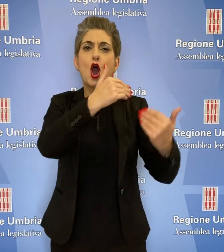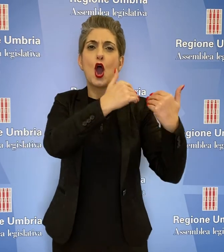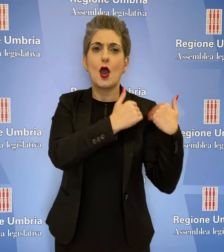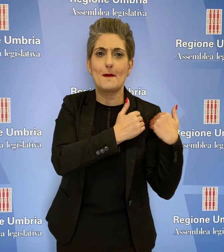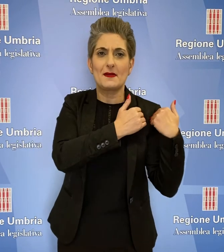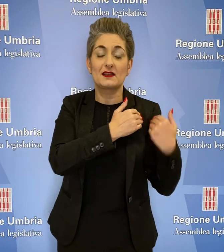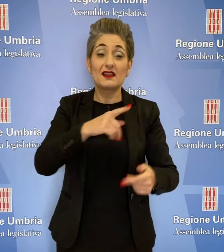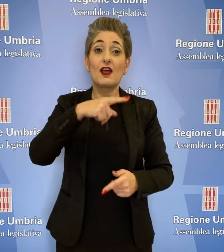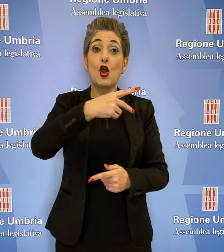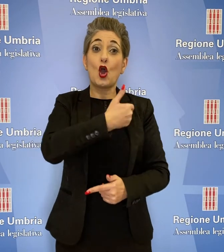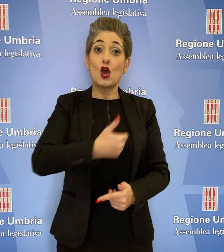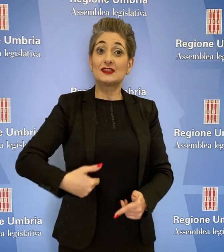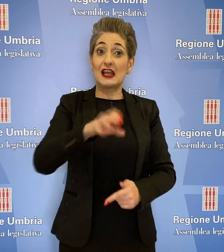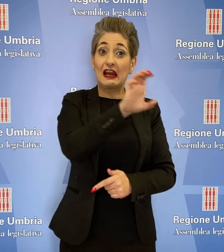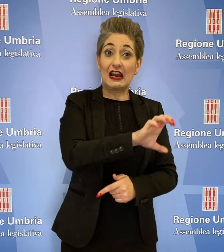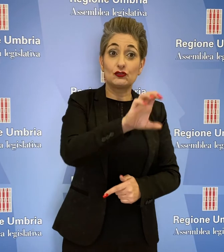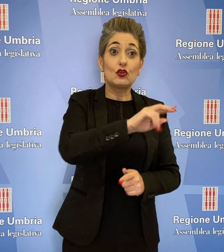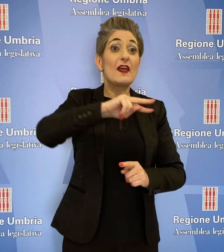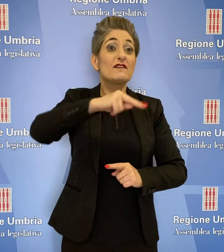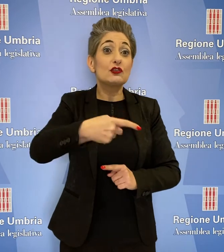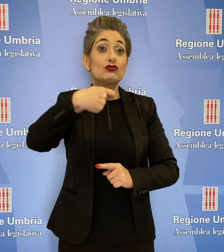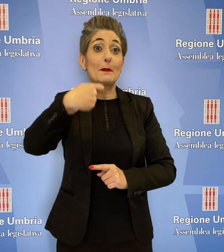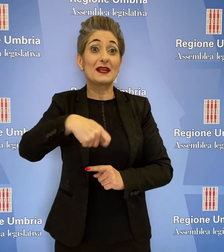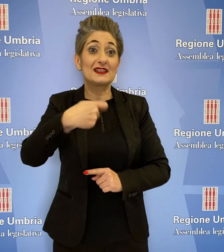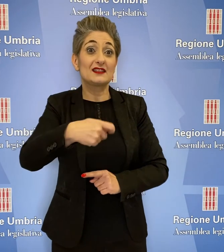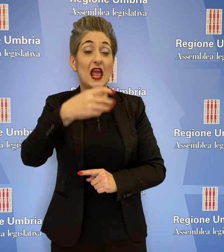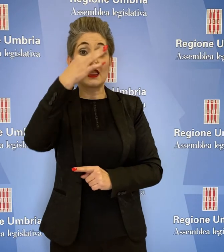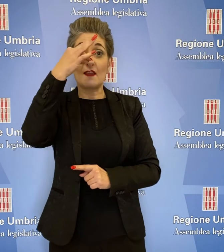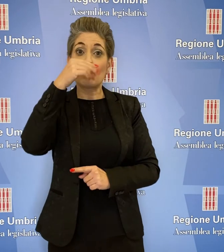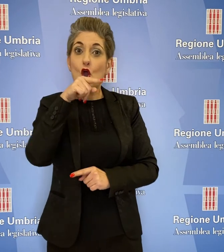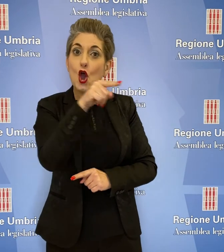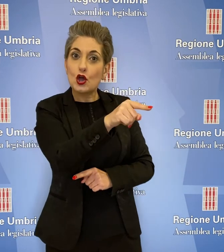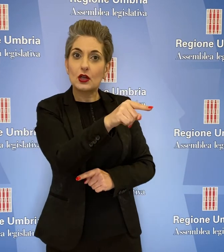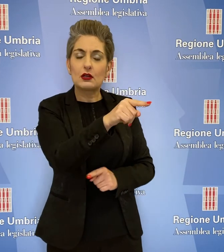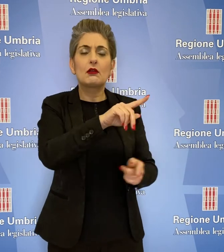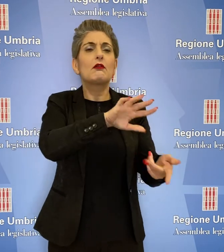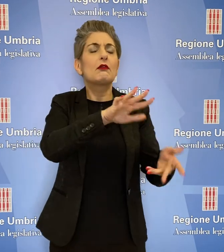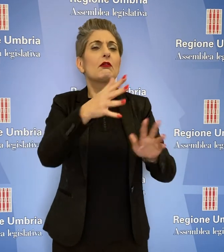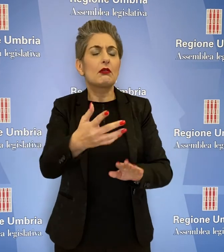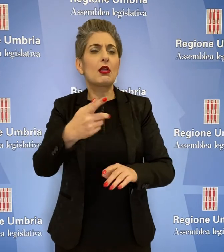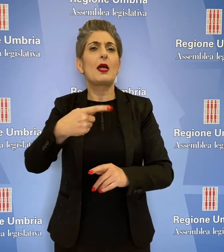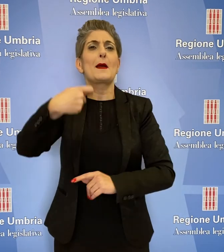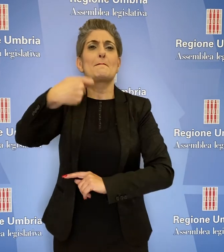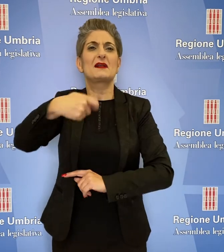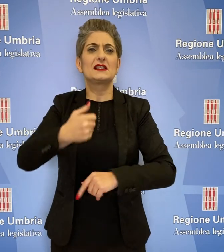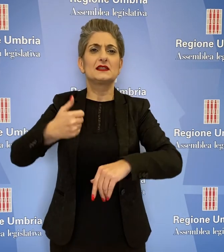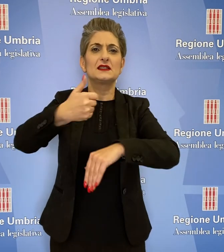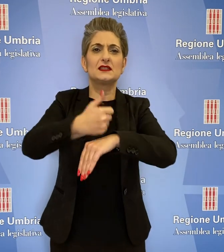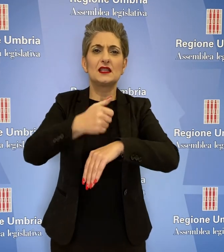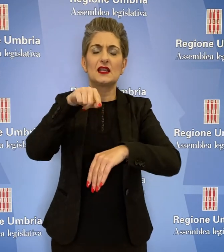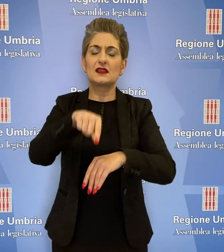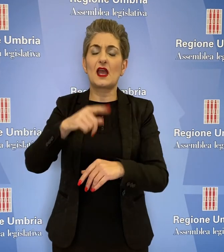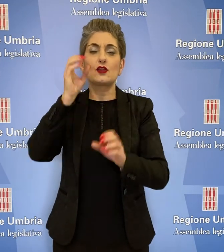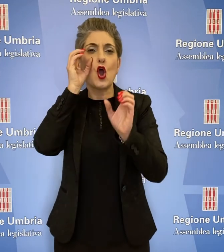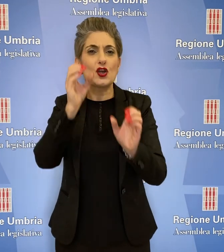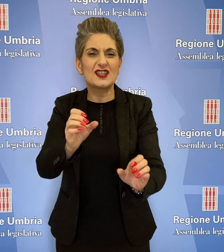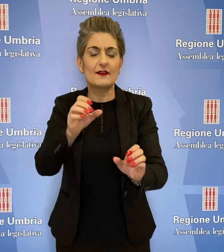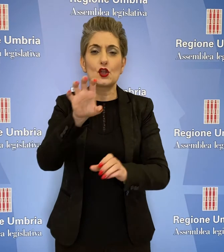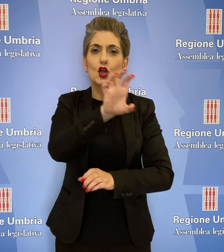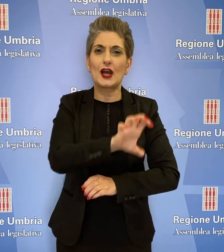consigliere regionale e vicepresidente Paola Fioroni a presidente dell'osservatorio regionale sulla